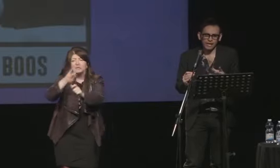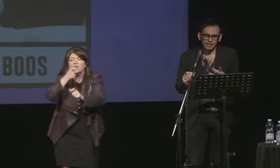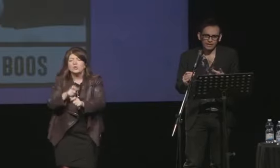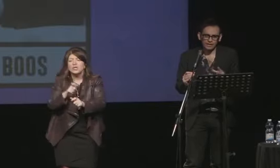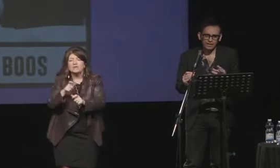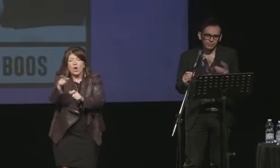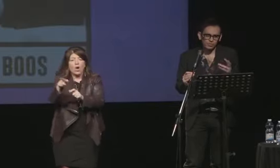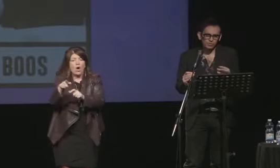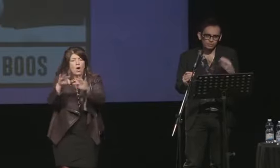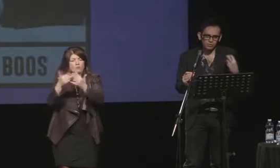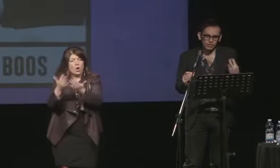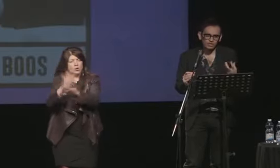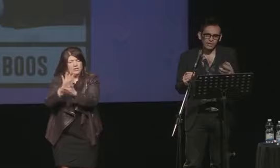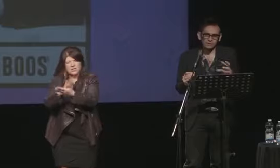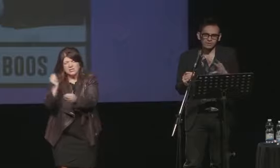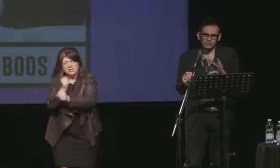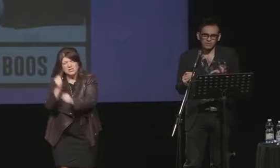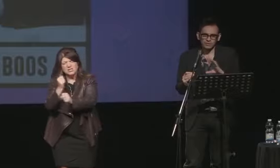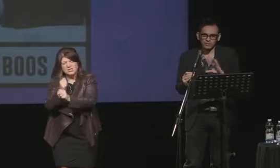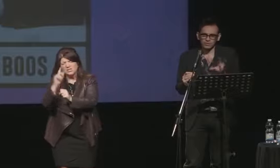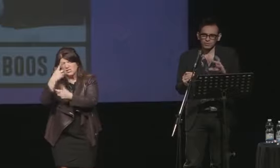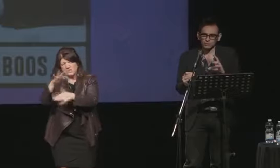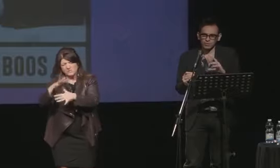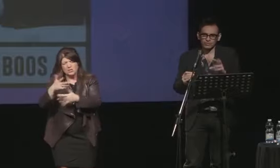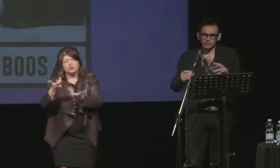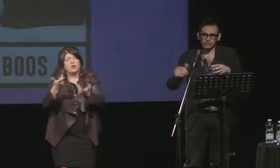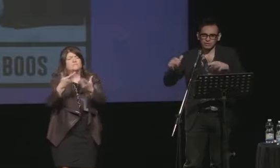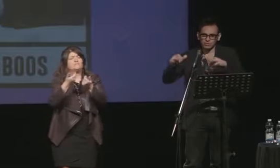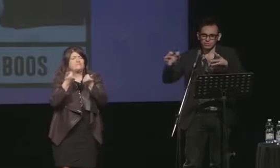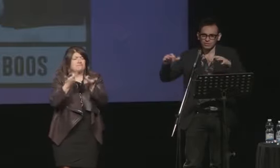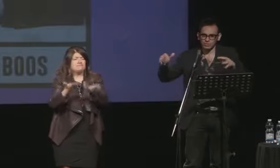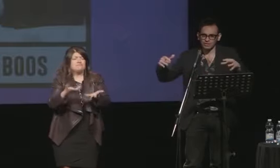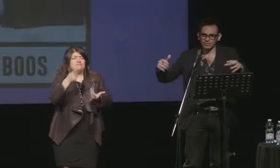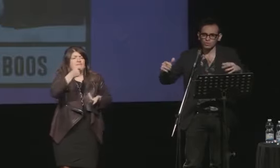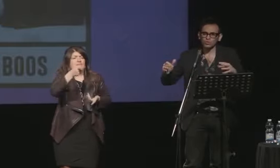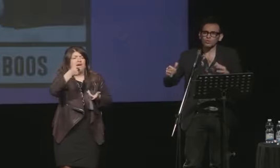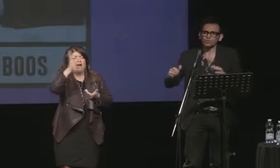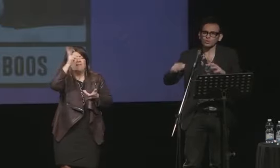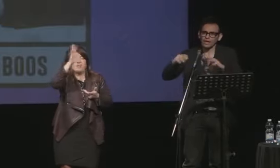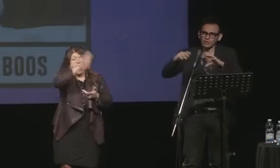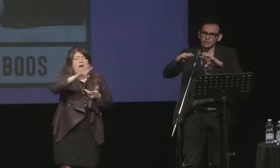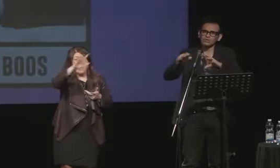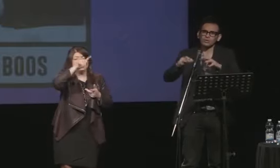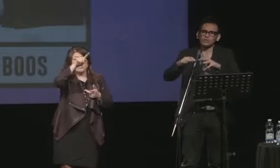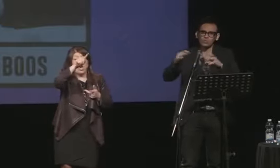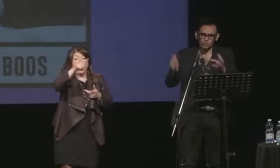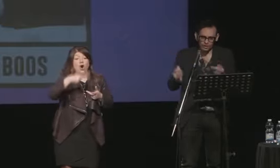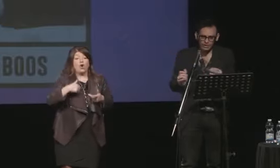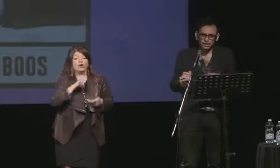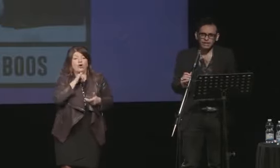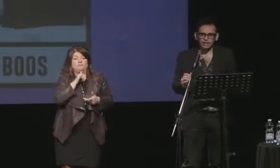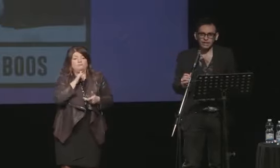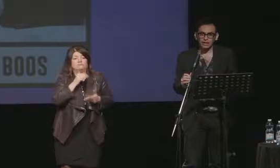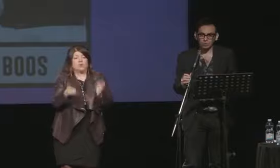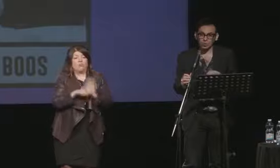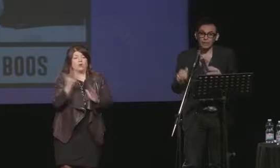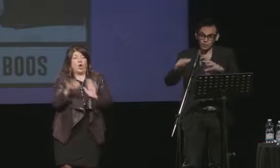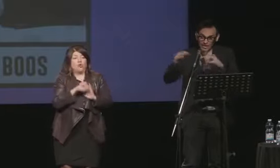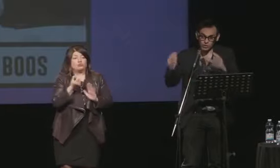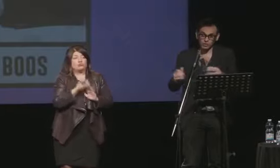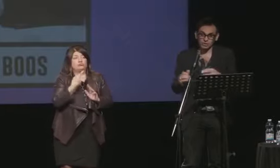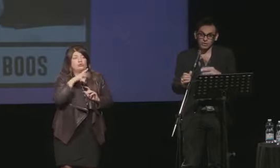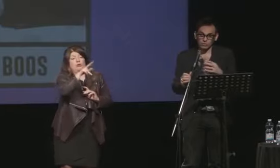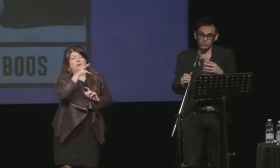in ospitale a proposito appunto della Francia basterebbe certe volte copiare dai francesi per quanto riguarda il modo in cui loro proteggono riescono a produrre a